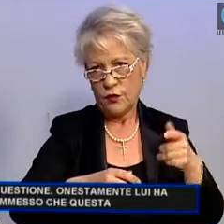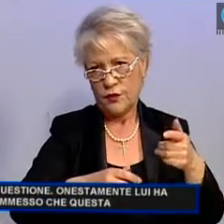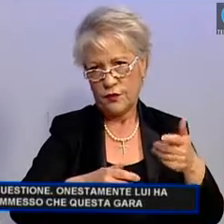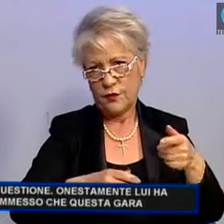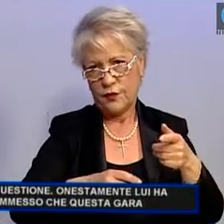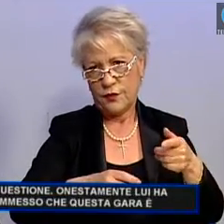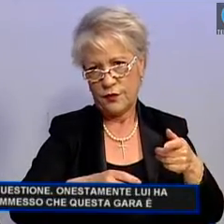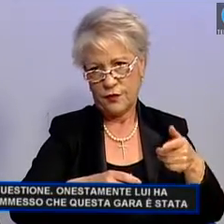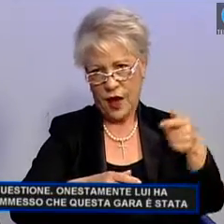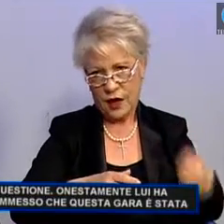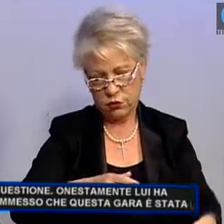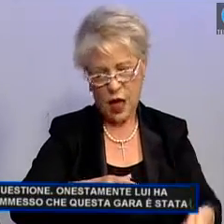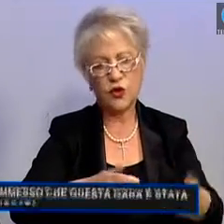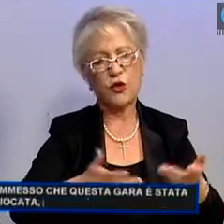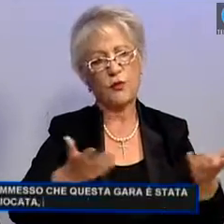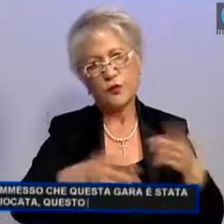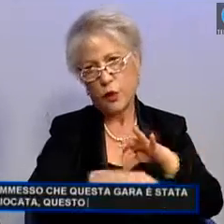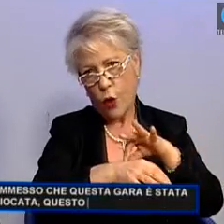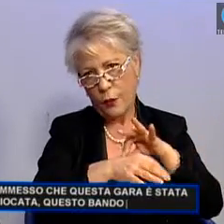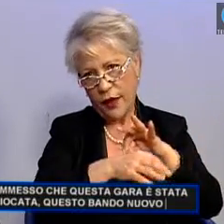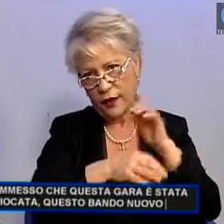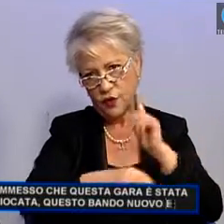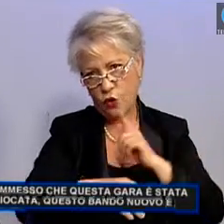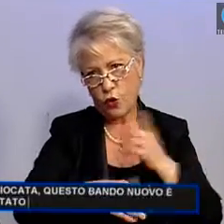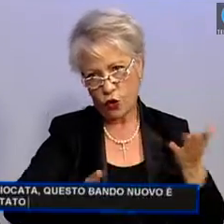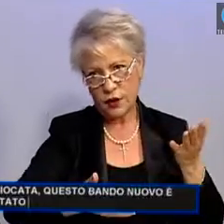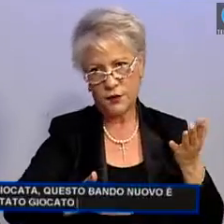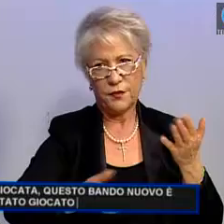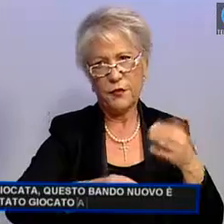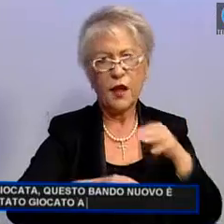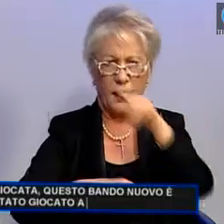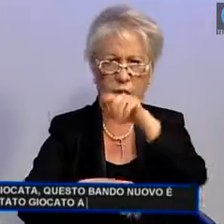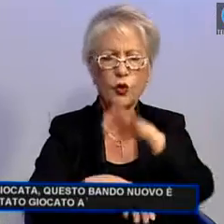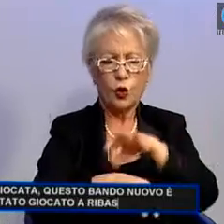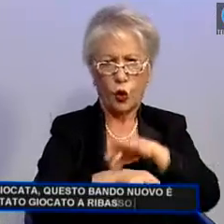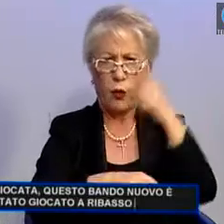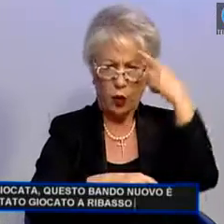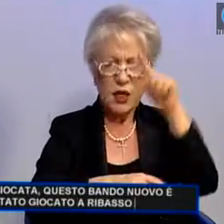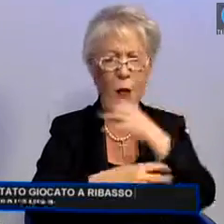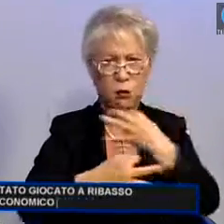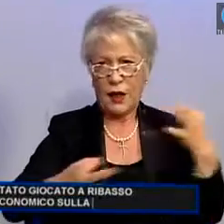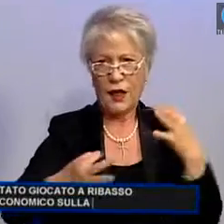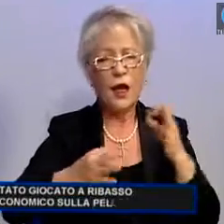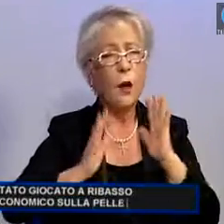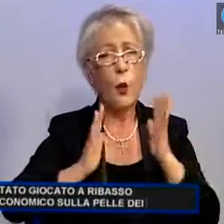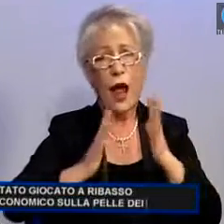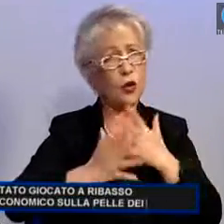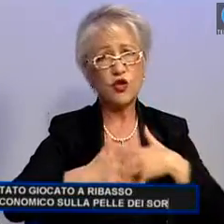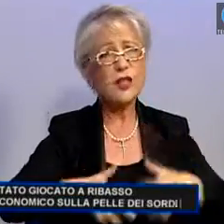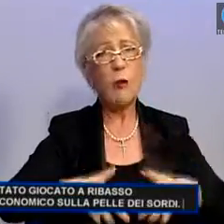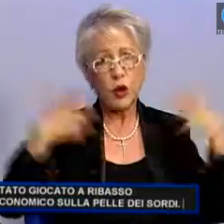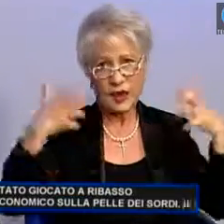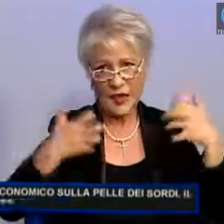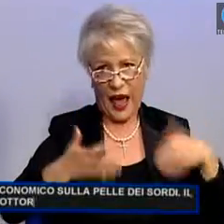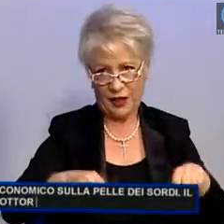questo bando nuovo è stato giocato a ribasso economico sulla pelle dei sordi e il dottor Romeo